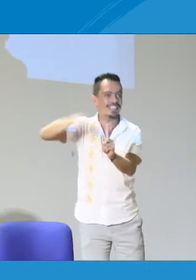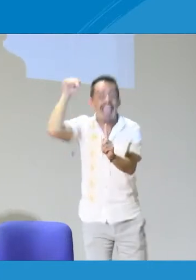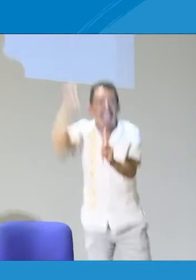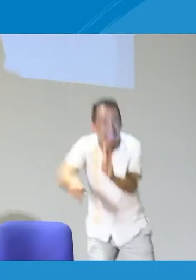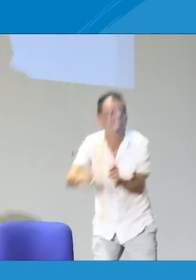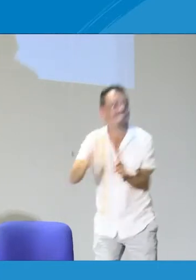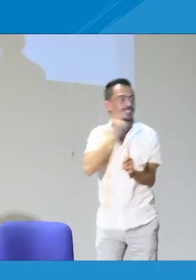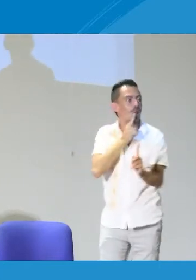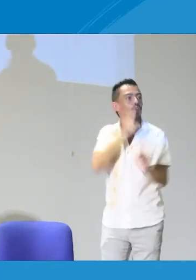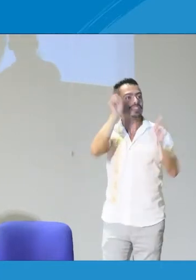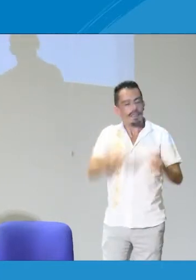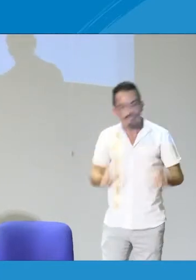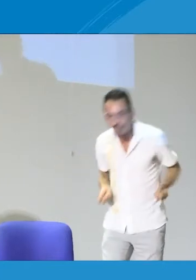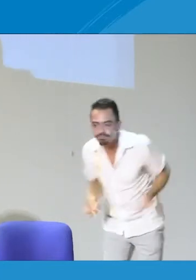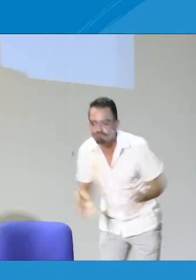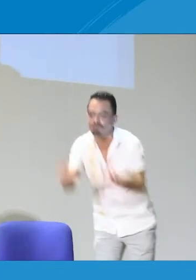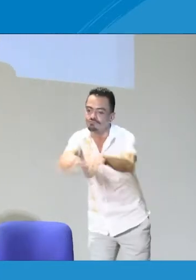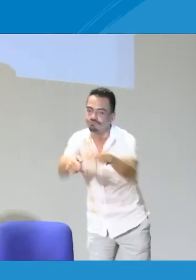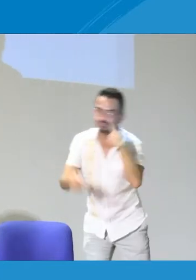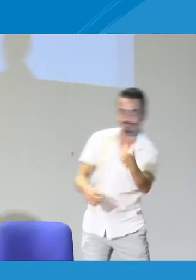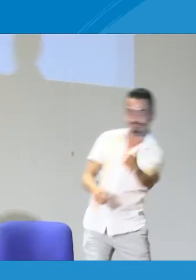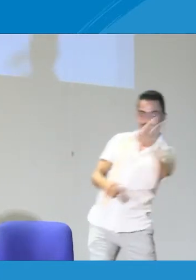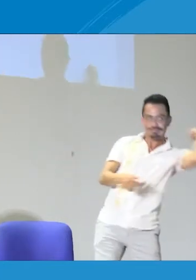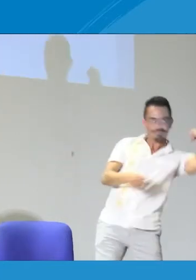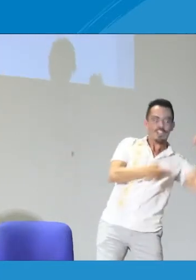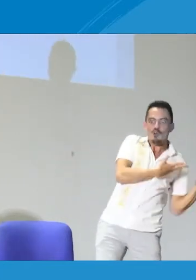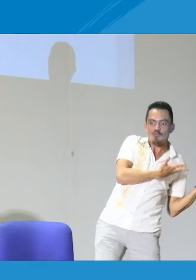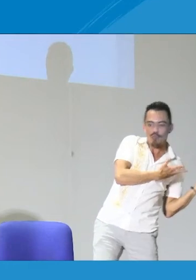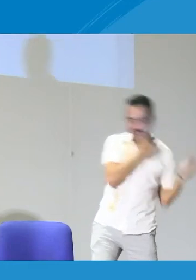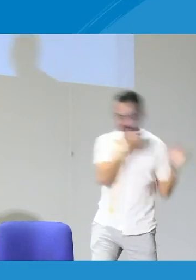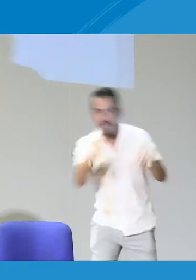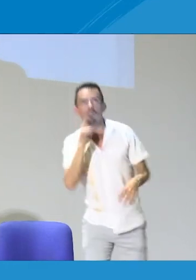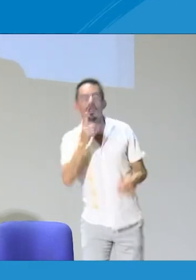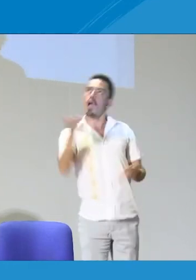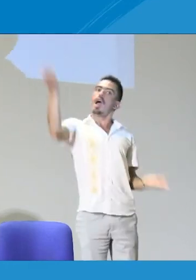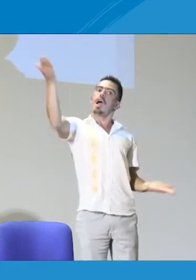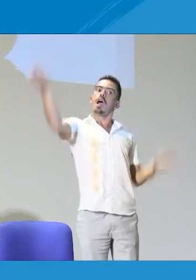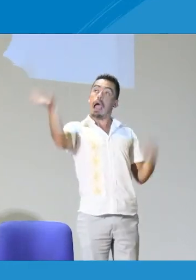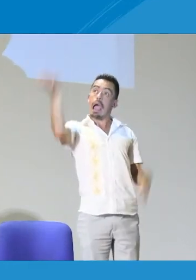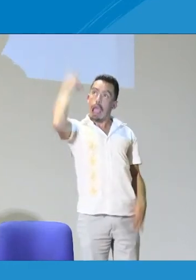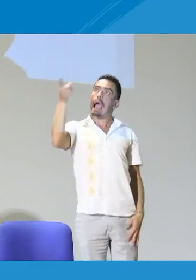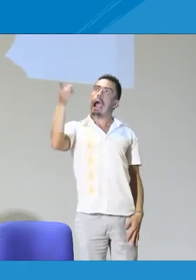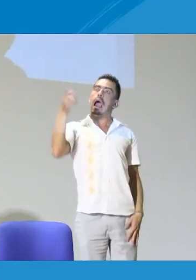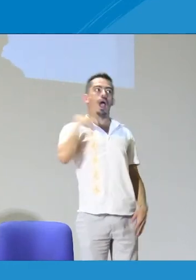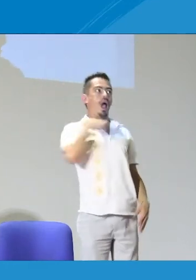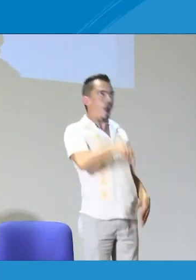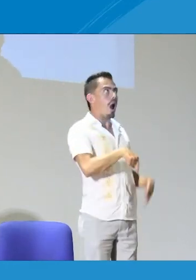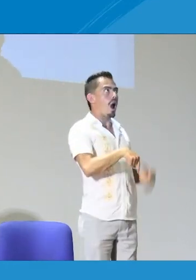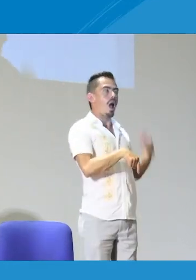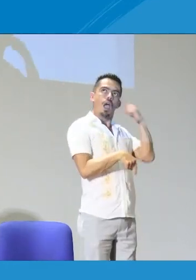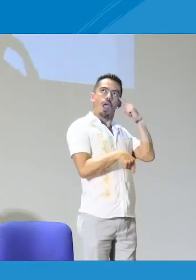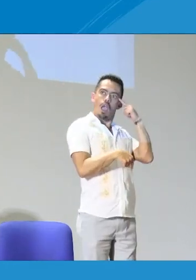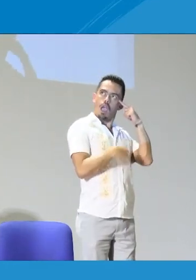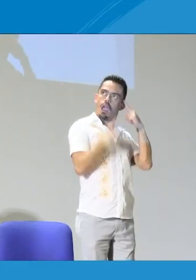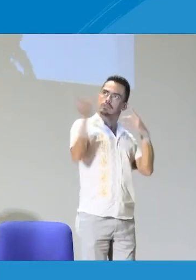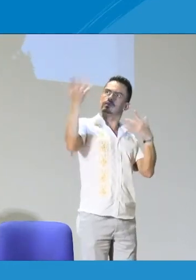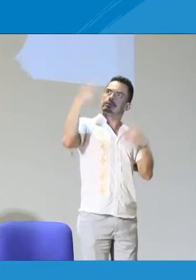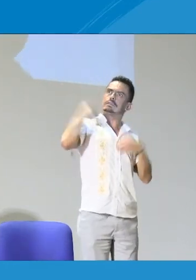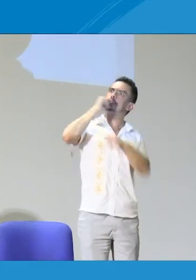intérpretes, vemos un cambio en el entorno, un cambio que es favorable, por supuesto, para los niños sordos, es que es importante mostrarles ahora